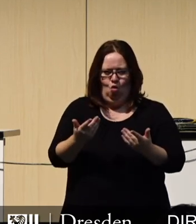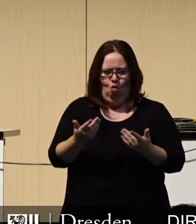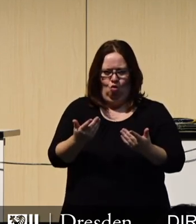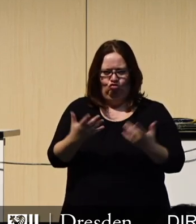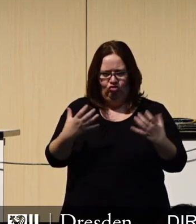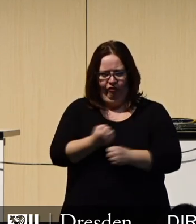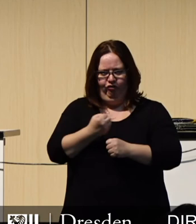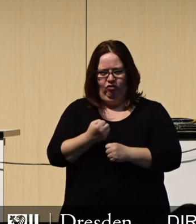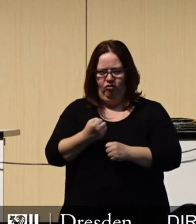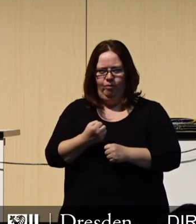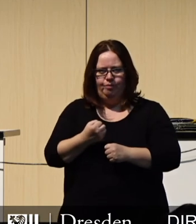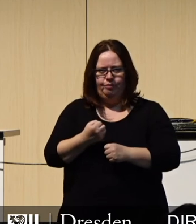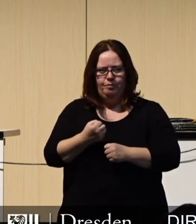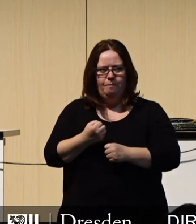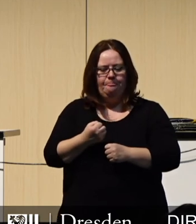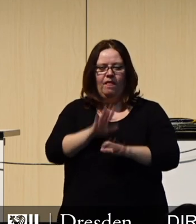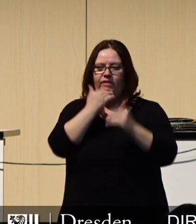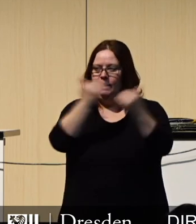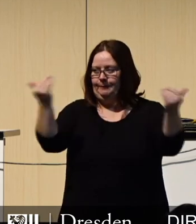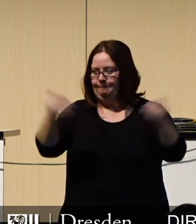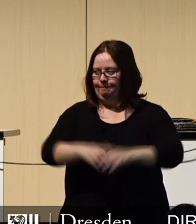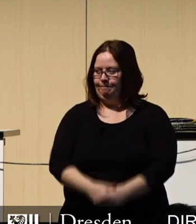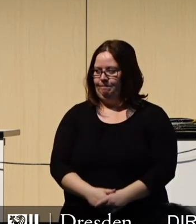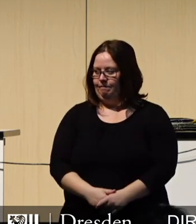Bedingungen vergessen wird. Vielen Dank.